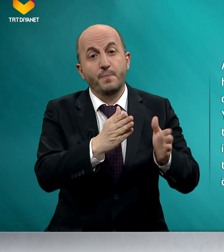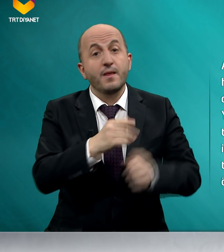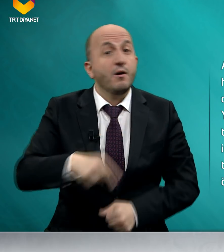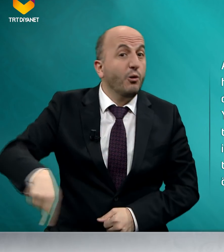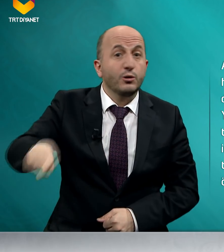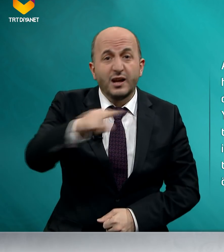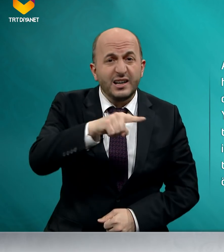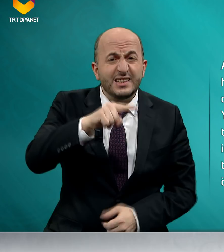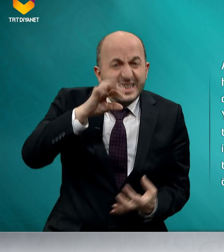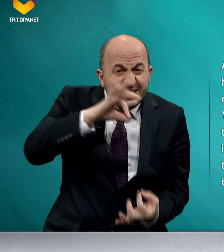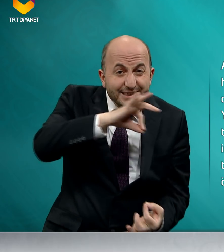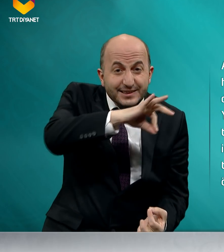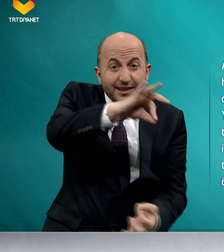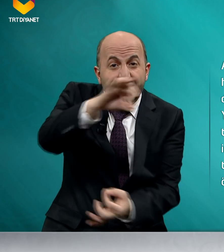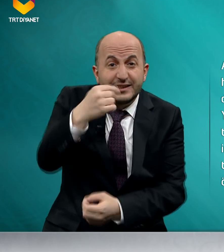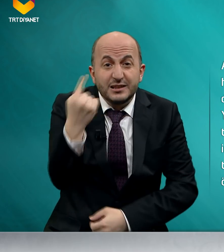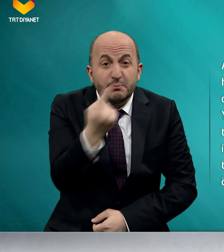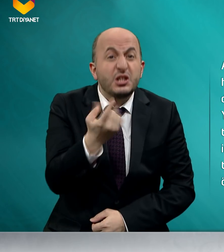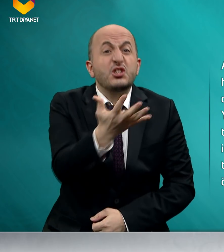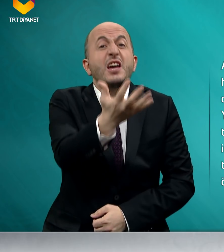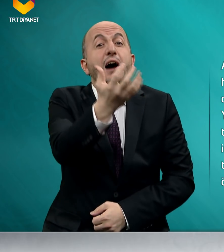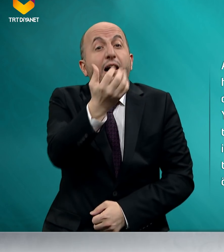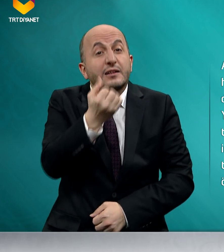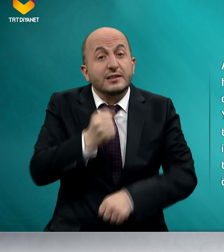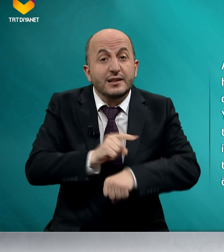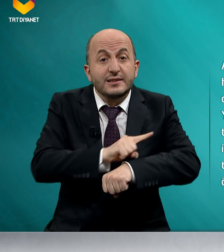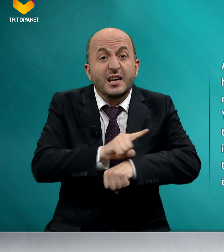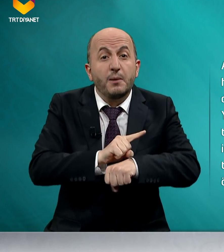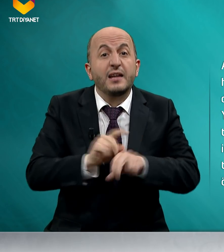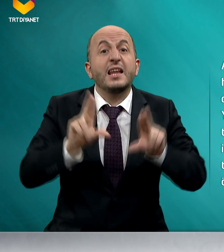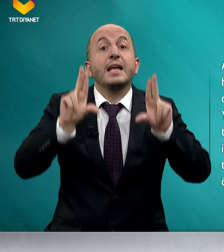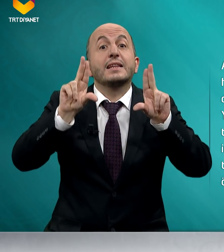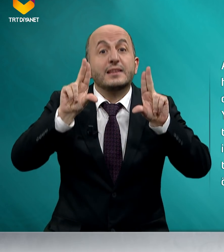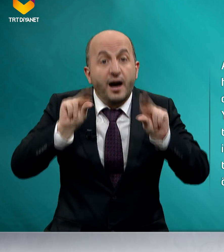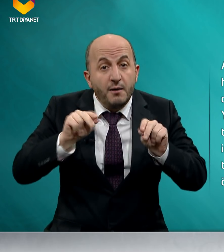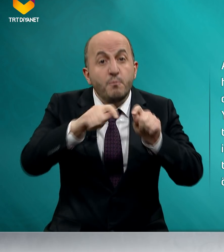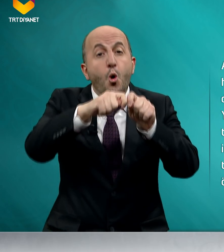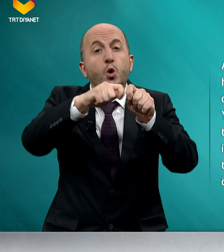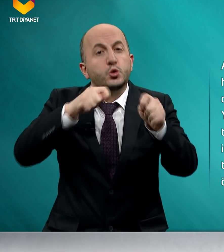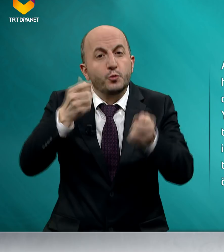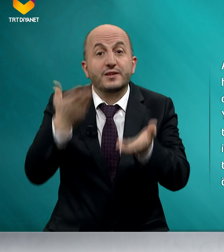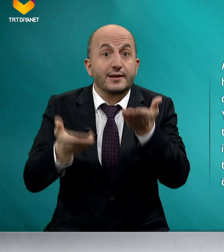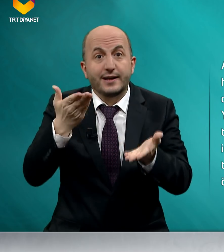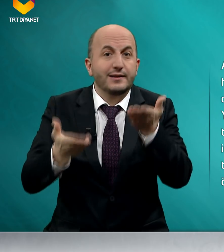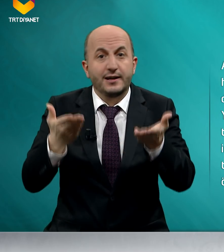Onlar insanlardan bir şey aldıkları zaman tam ölçüp tartarlar.